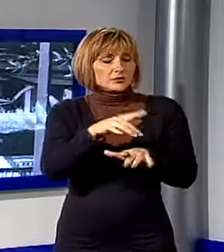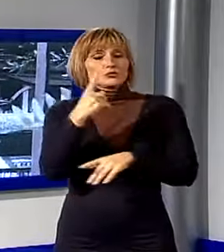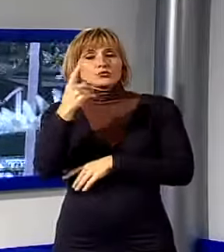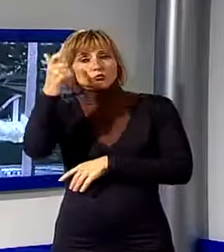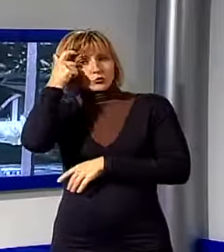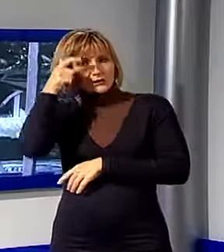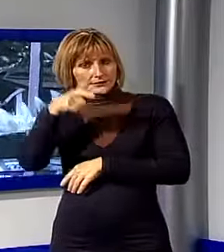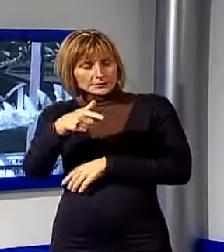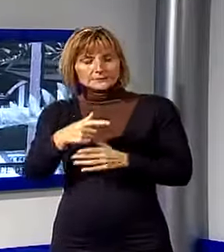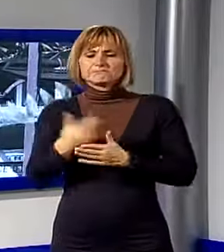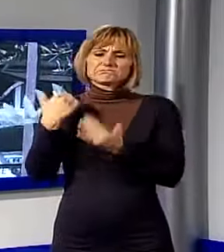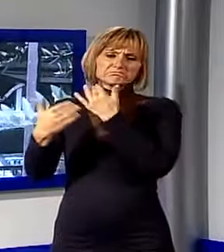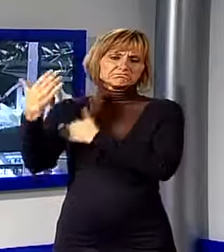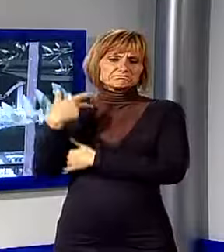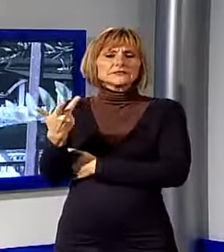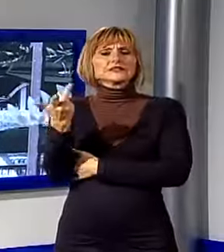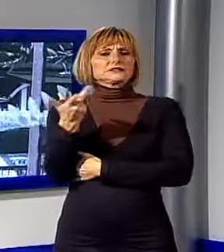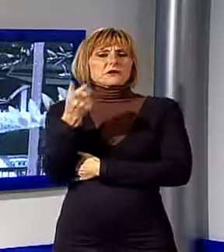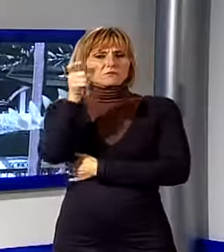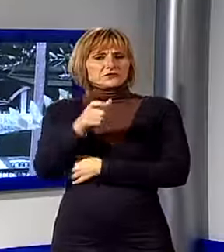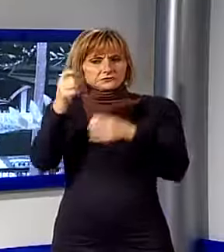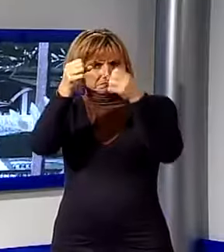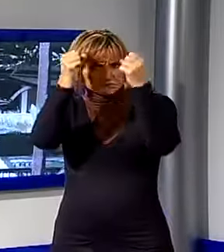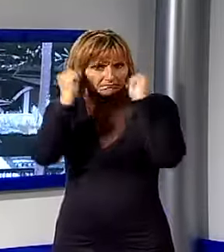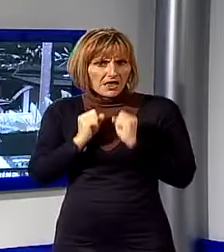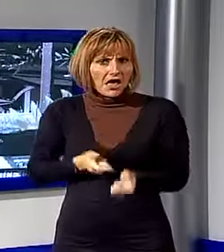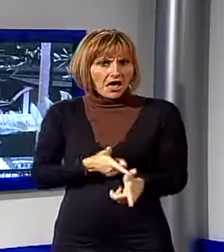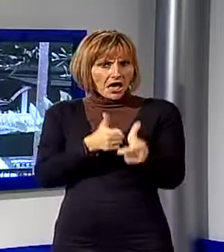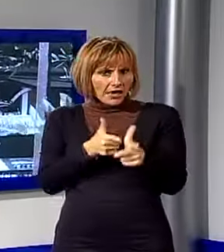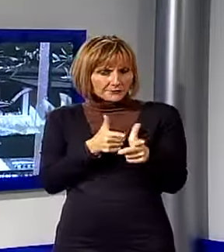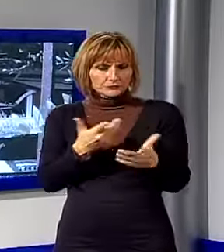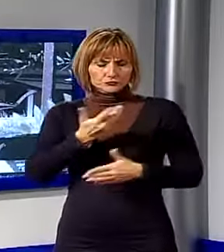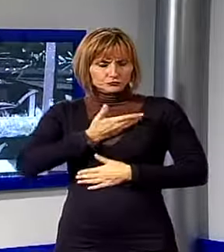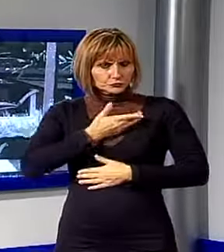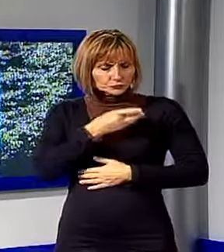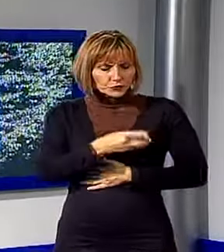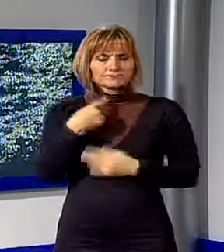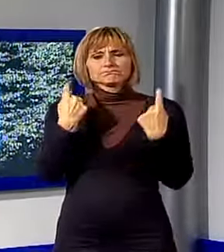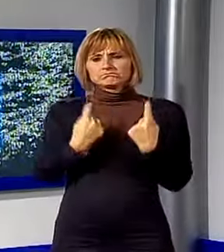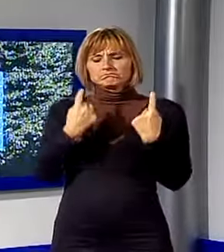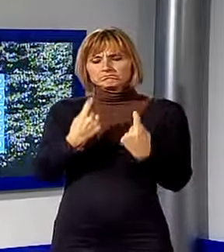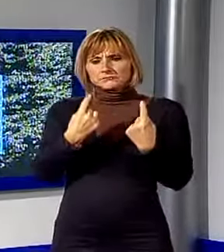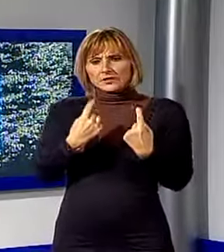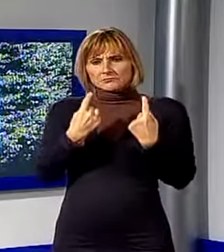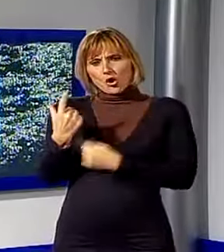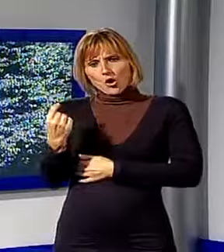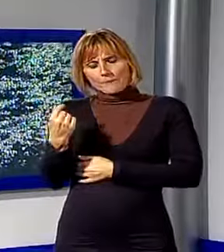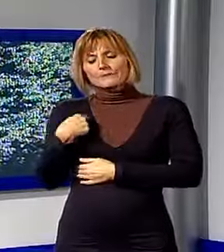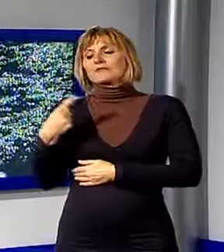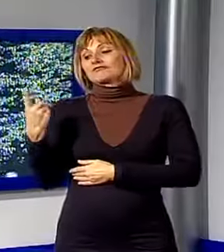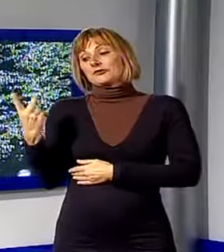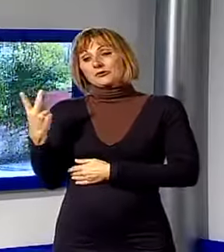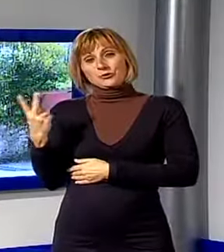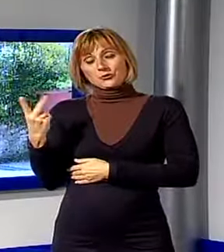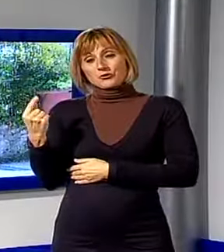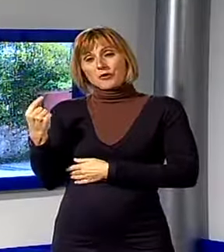Quella sera tre individui, travisati e armati, attesero il ritorno a casa dei coniugi che a rientro dal mare, presso la loro abitazione